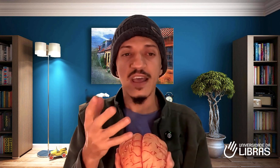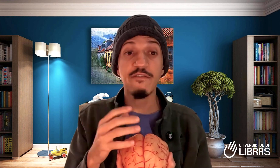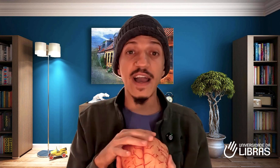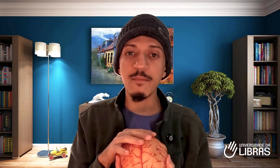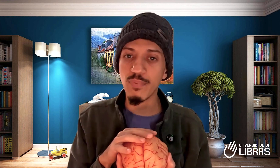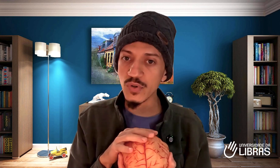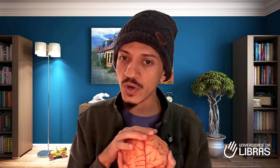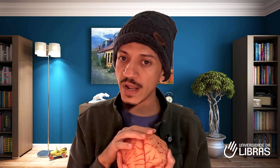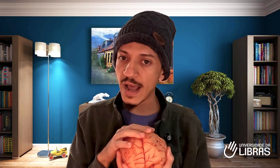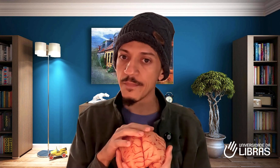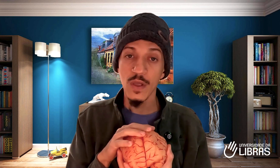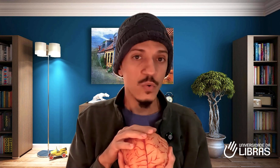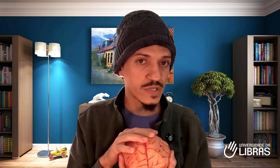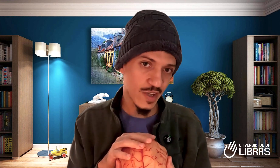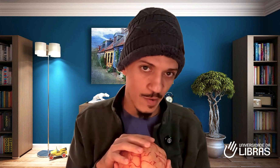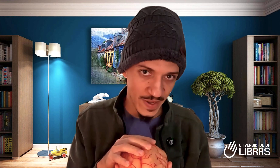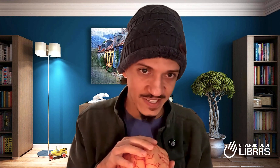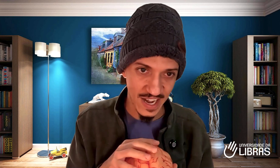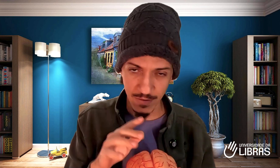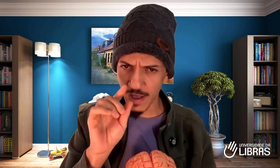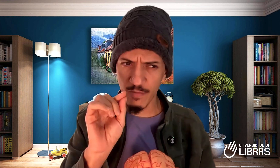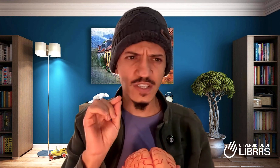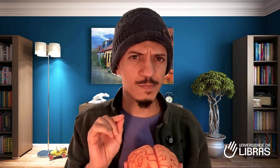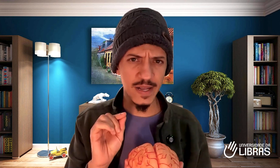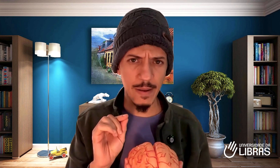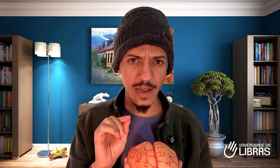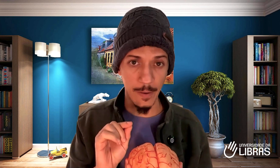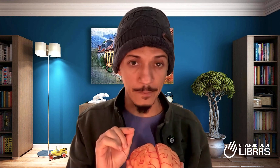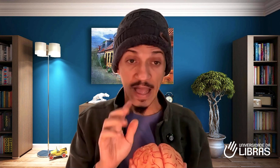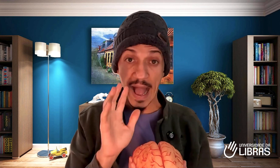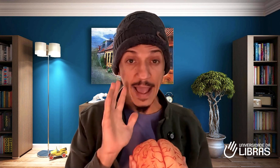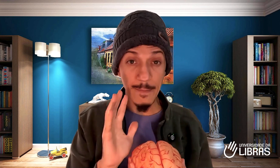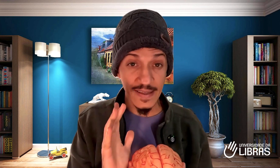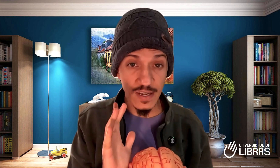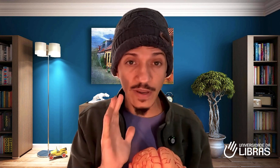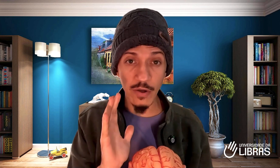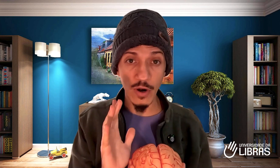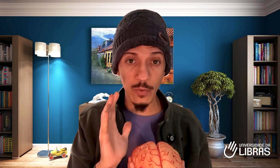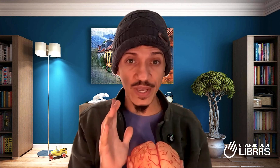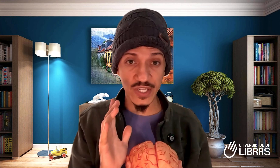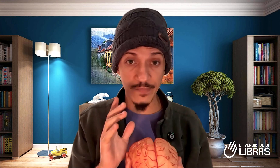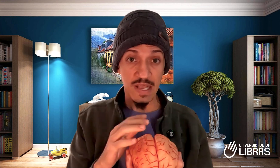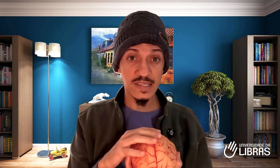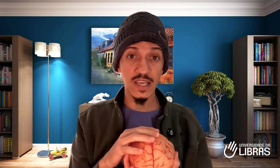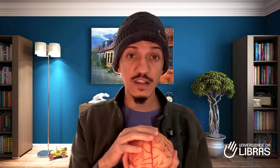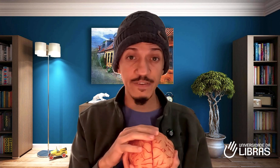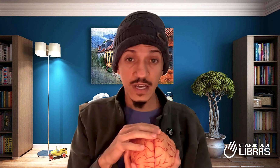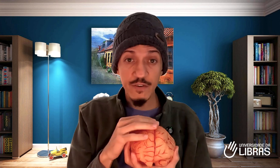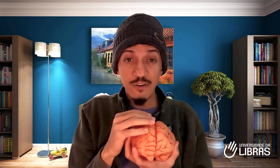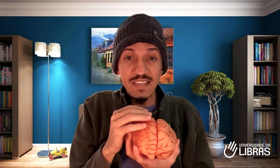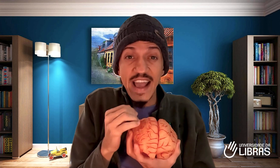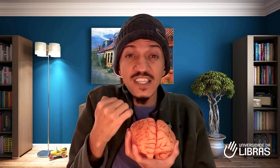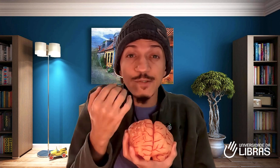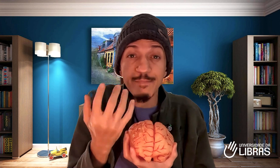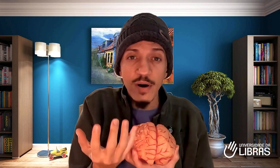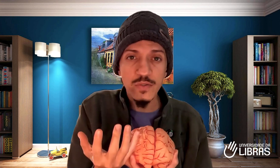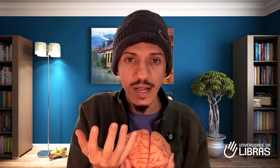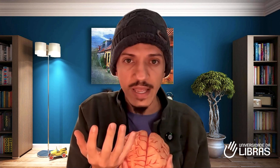vai impulsionar o seu aprendizado. Vou te explicar melhor. A imersão neurolinguística significa que você é exposto a Libras